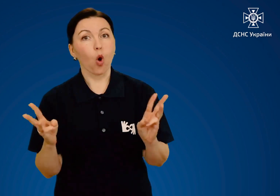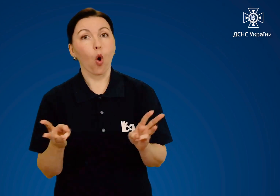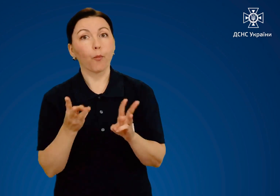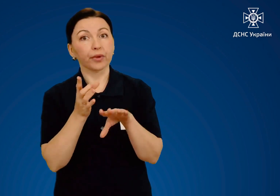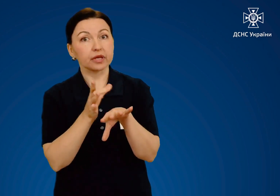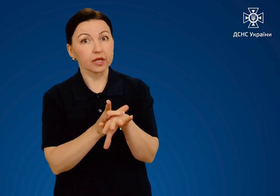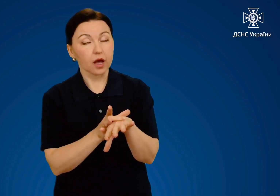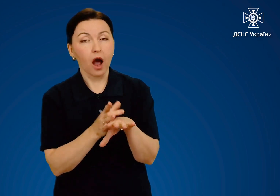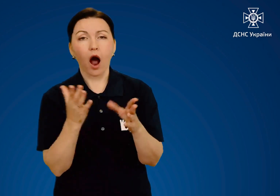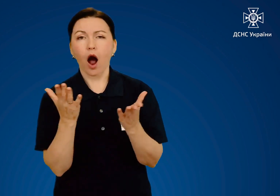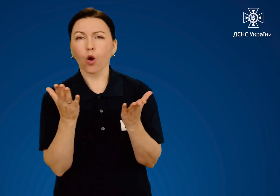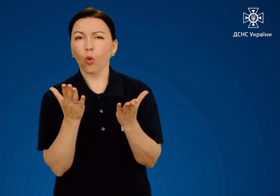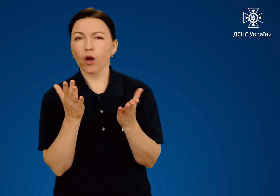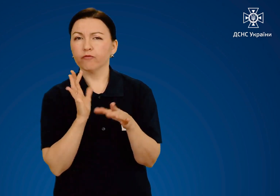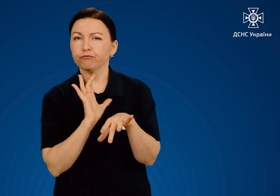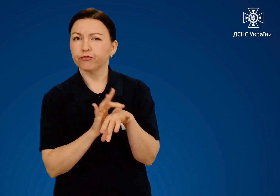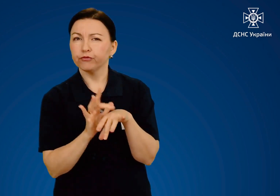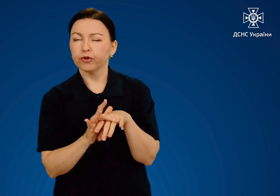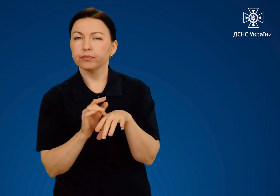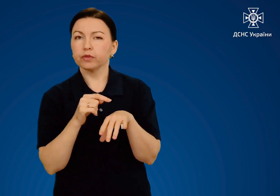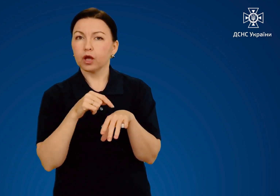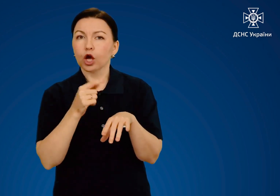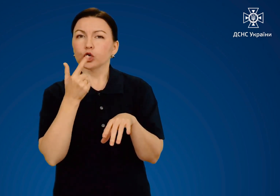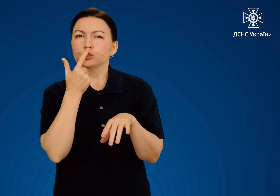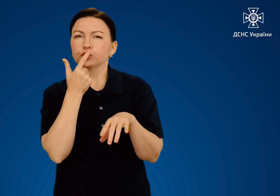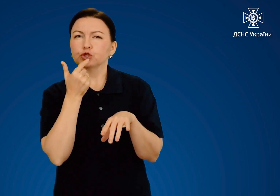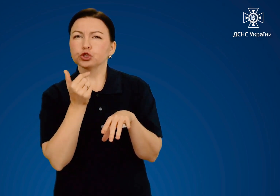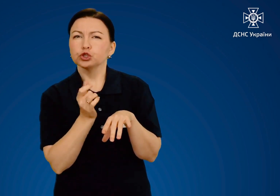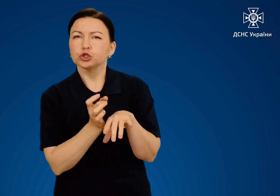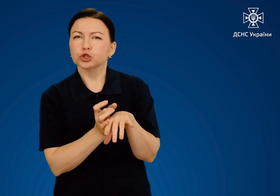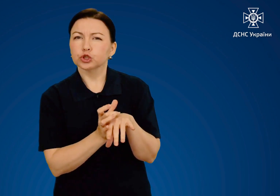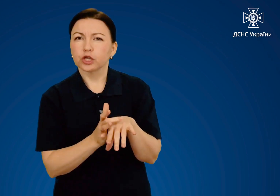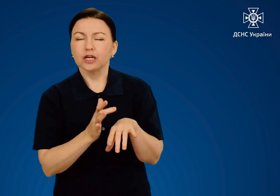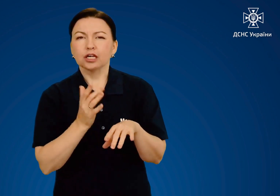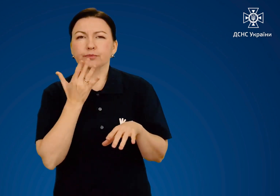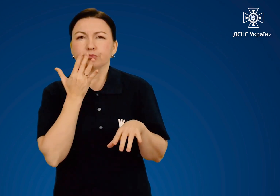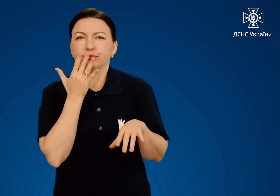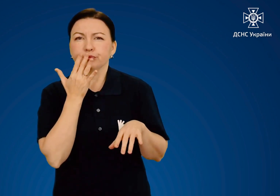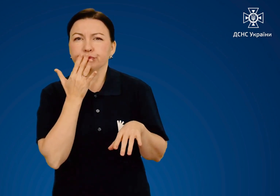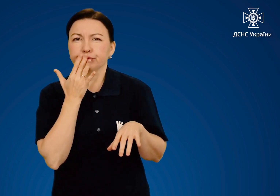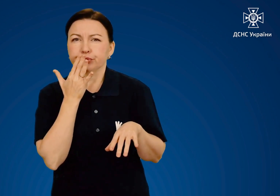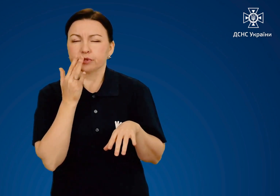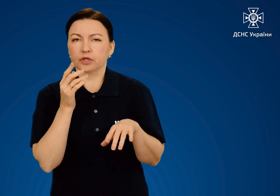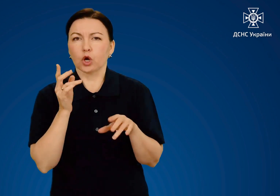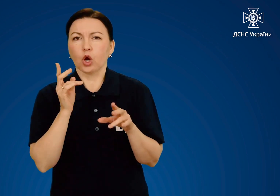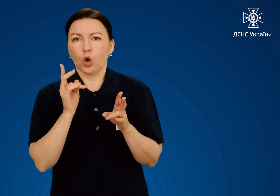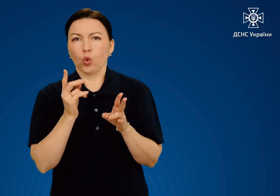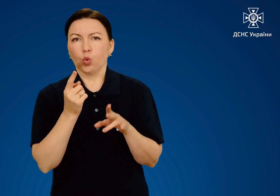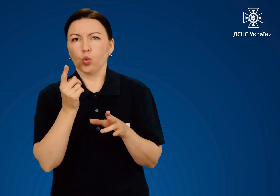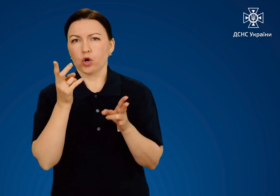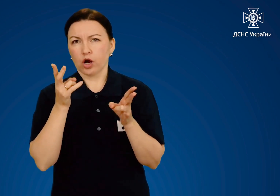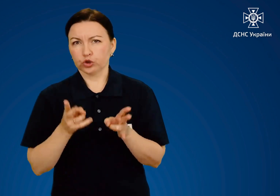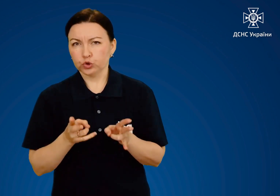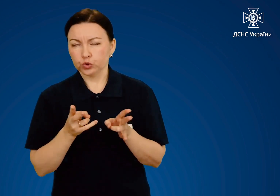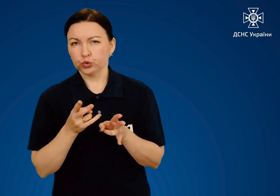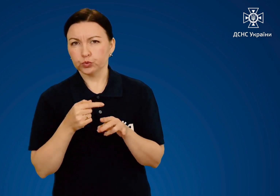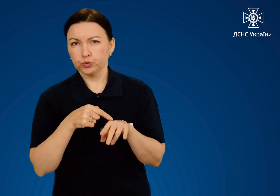ступеню характеризуються лише почервонінням і печінням ураженої ділянки. При